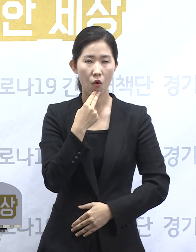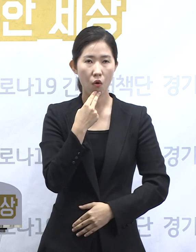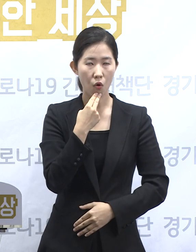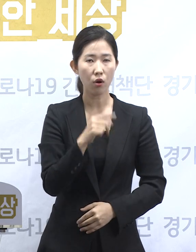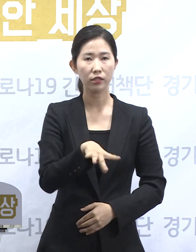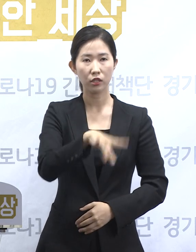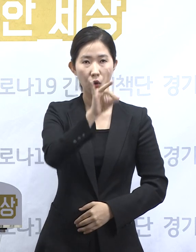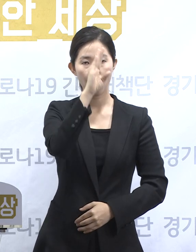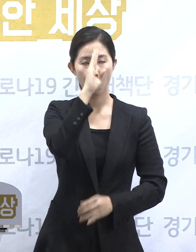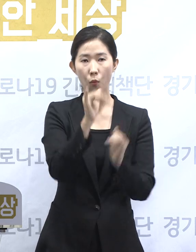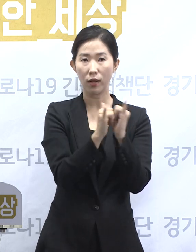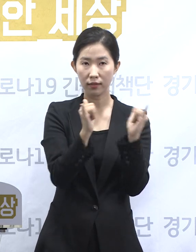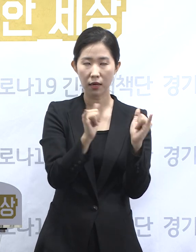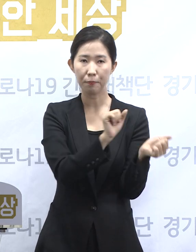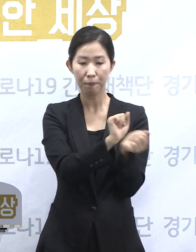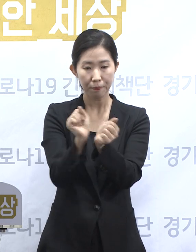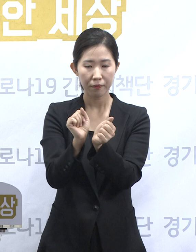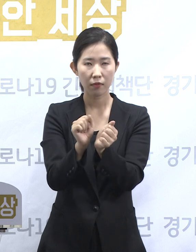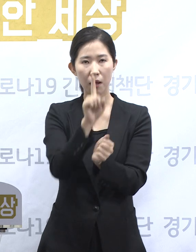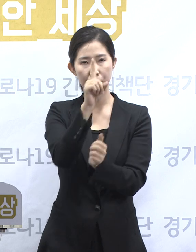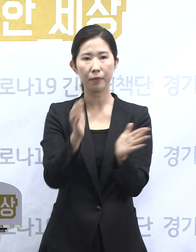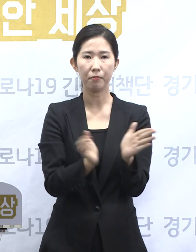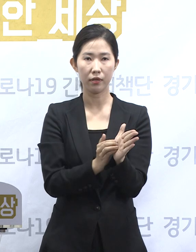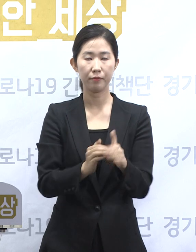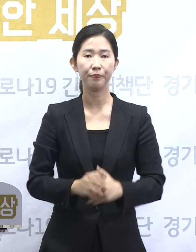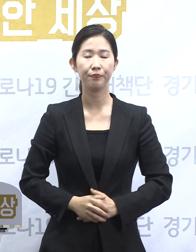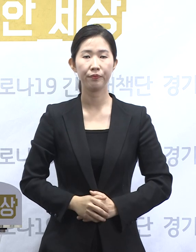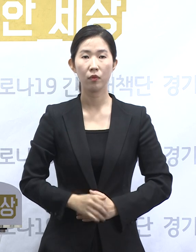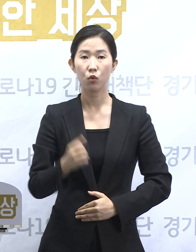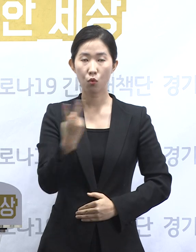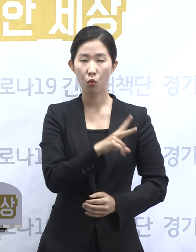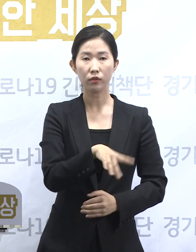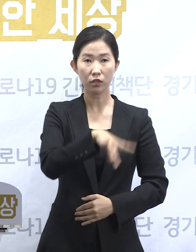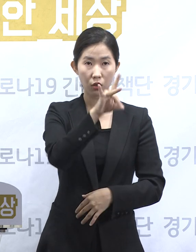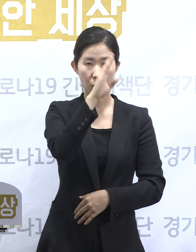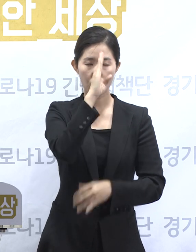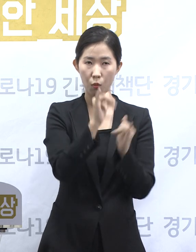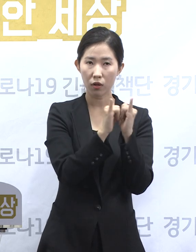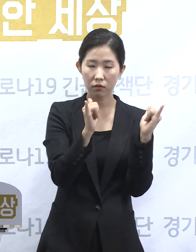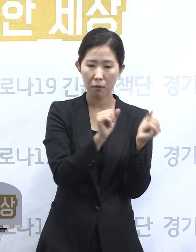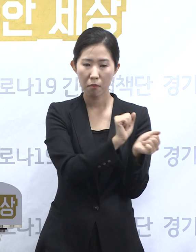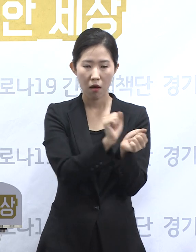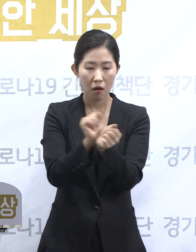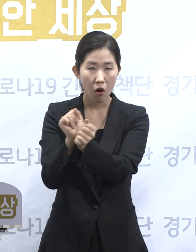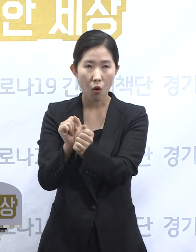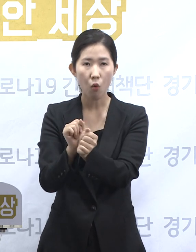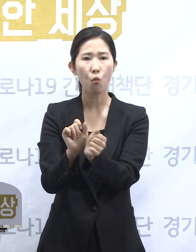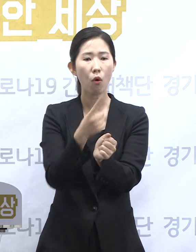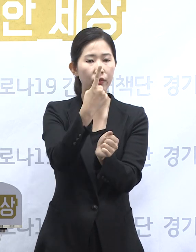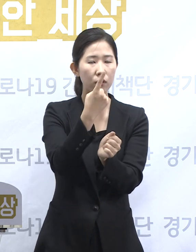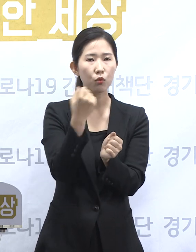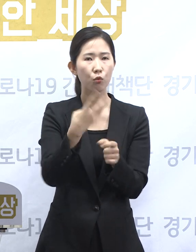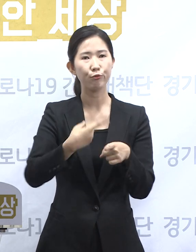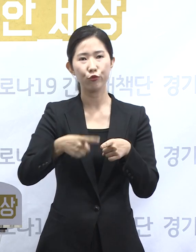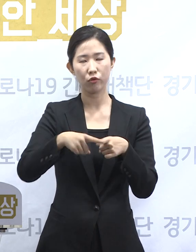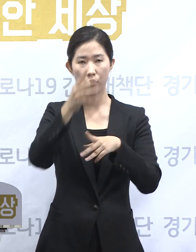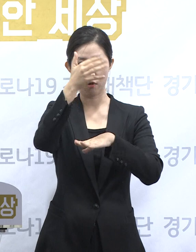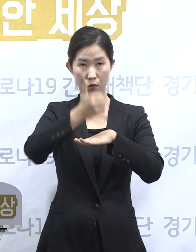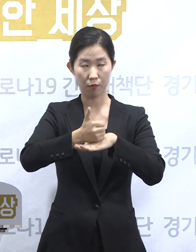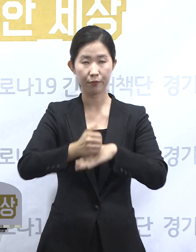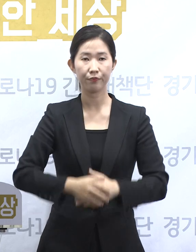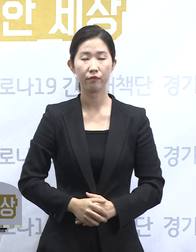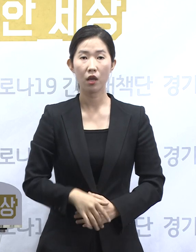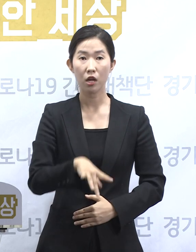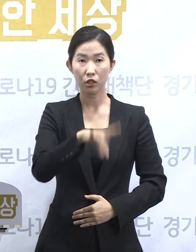종료되었습니다. 다음은 인덱스 환자의 감염 경로에 따른 원인 분석 결과입니다. 첫 환자인